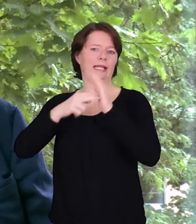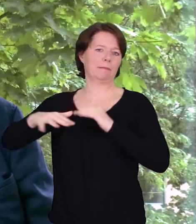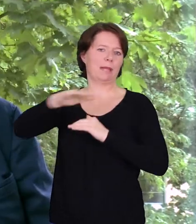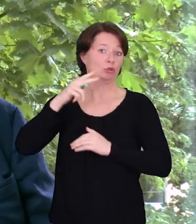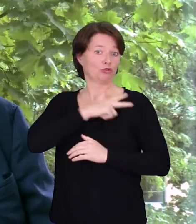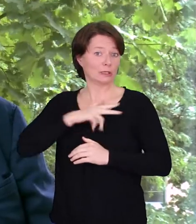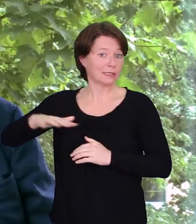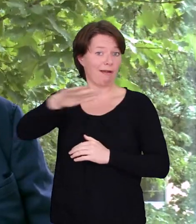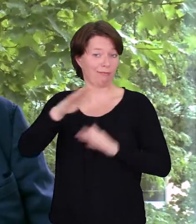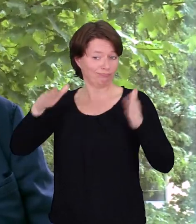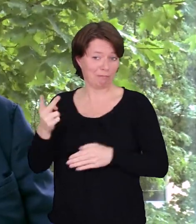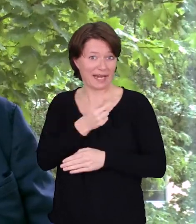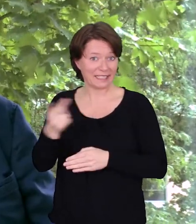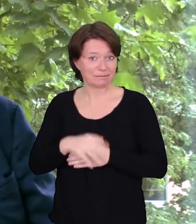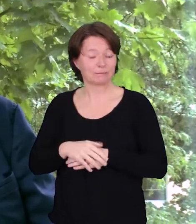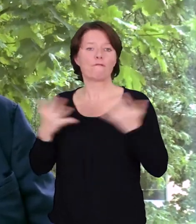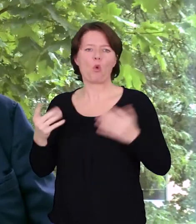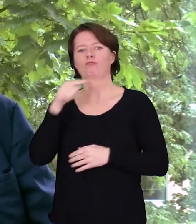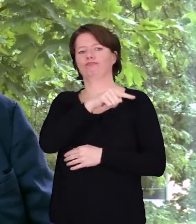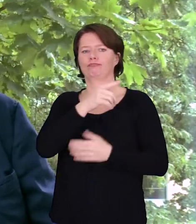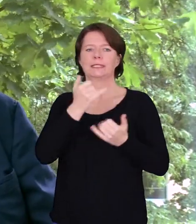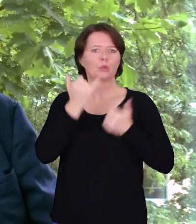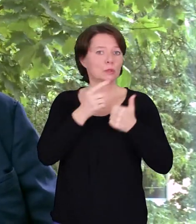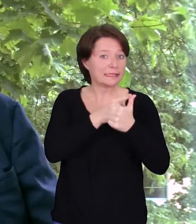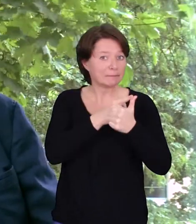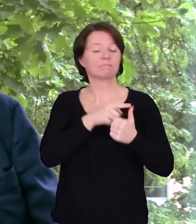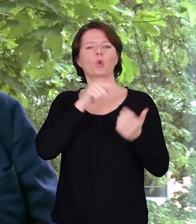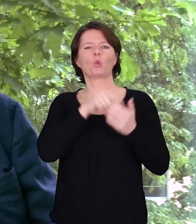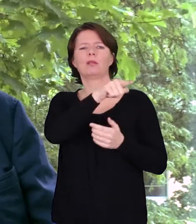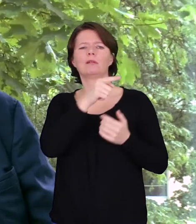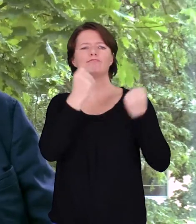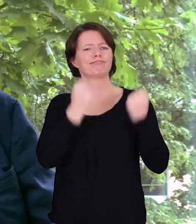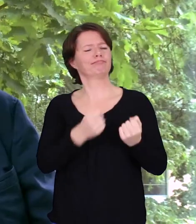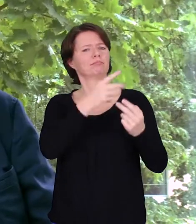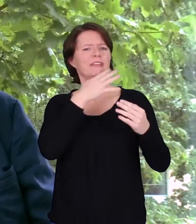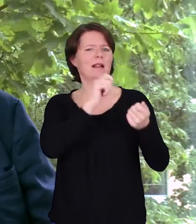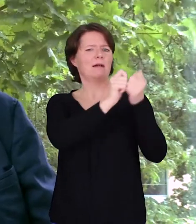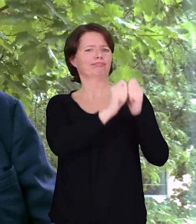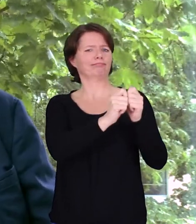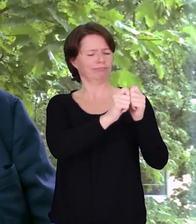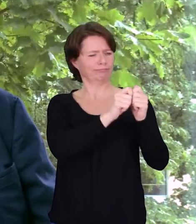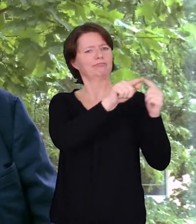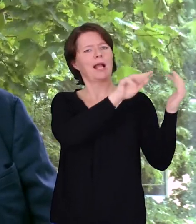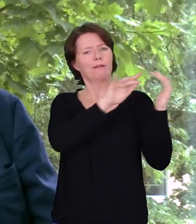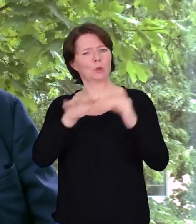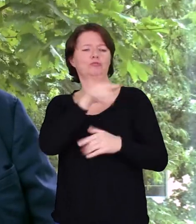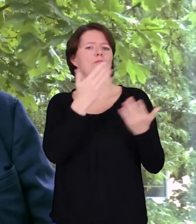passieren müssen, in der Art und Weise, wie wir heute produzieren, welche Technologien wir einsetzen,